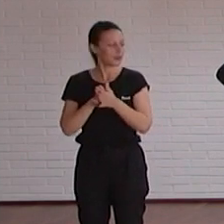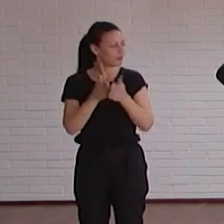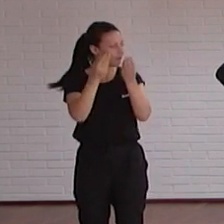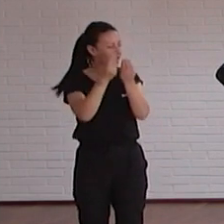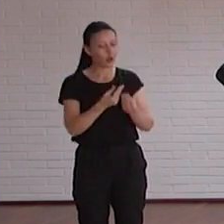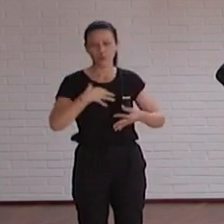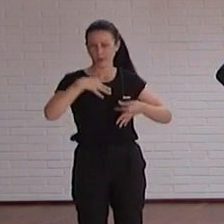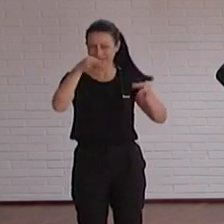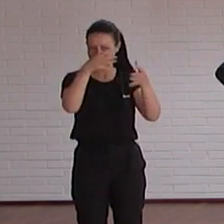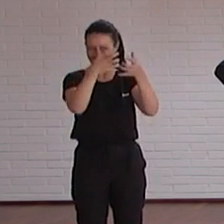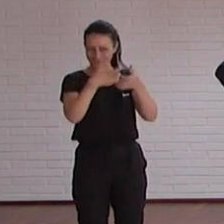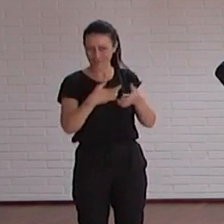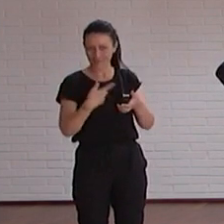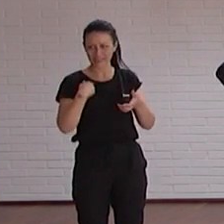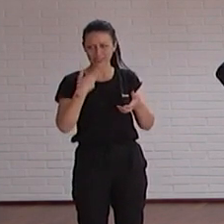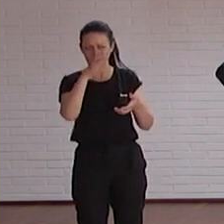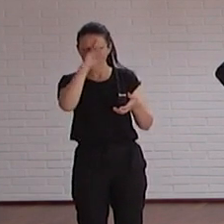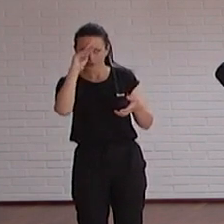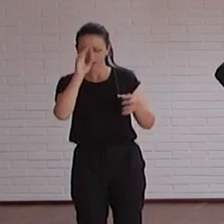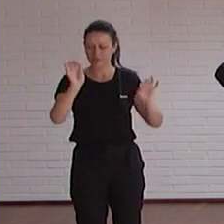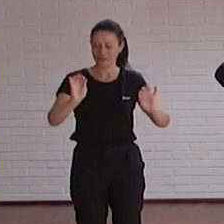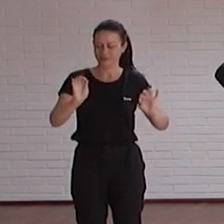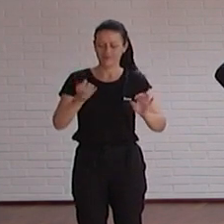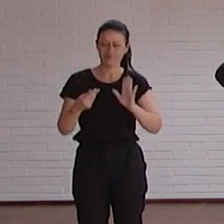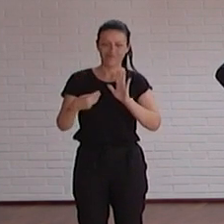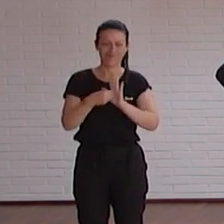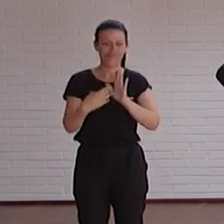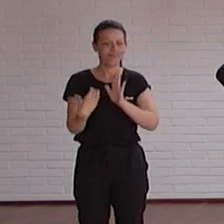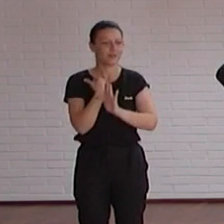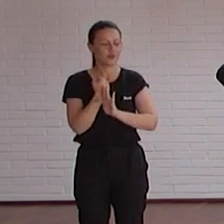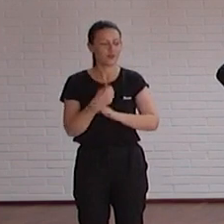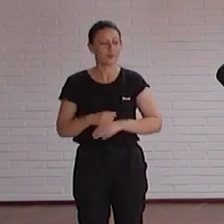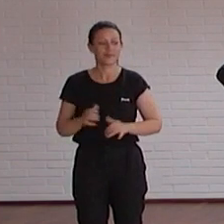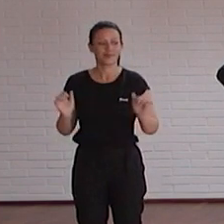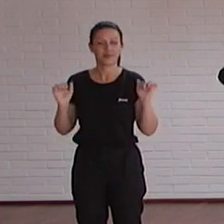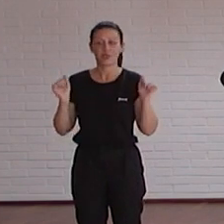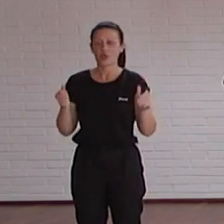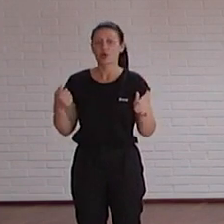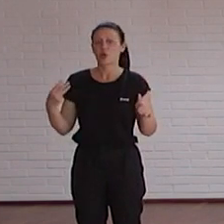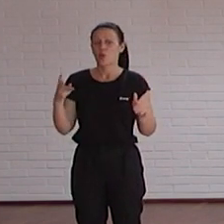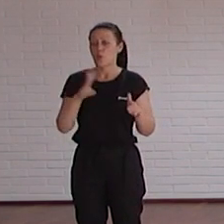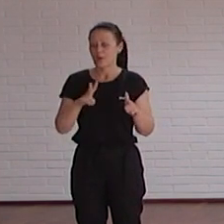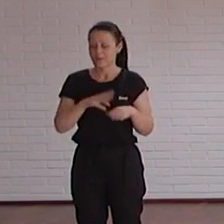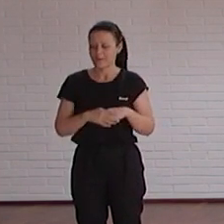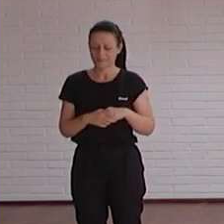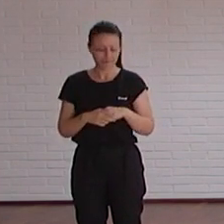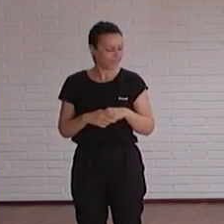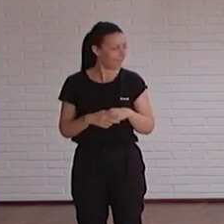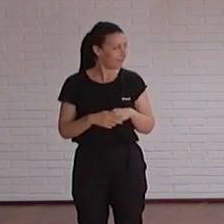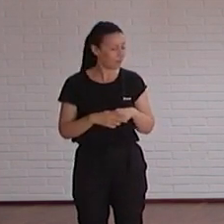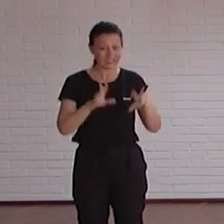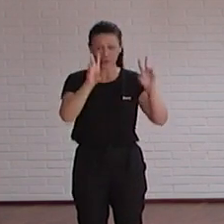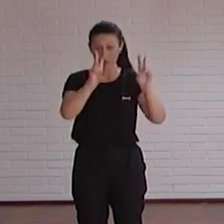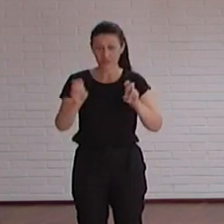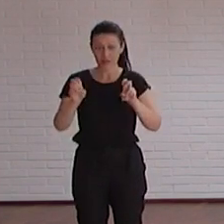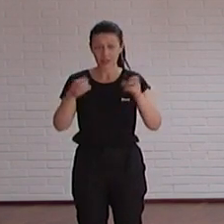para que no me deje nada de lo que tengo que decir vale y voy a empezar por el tema de Voilá vale sobre todo porque es un tema